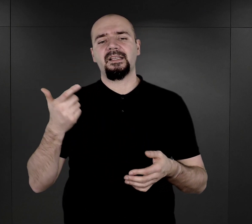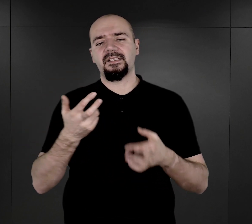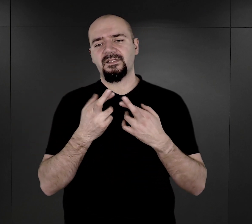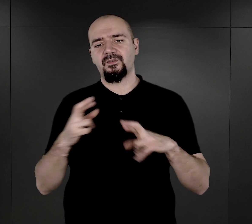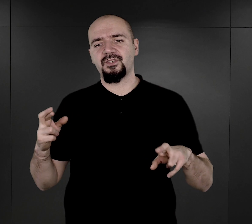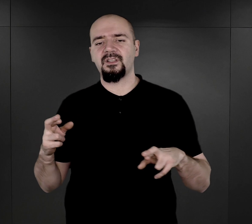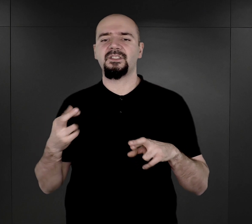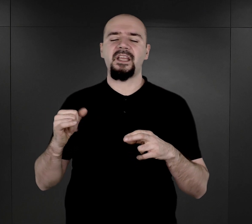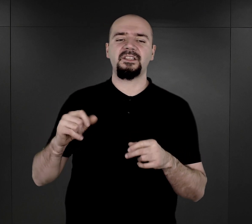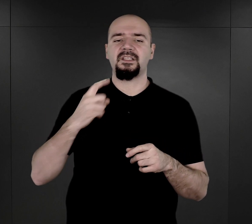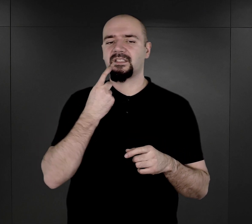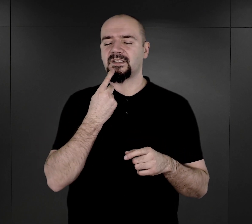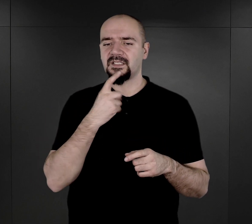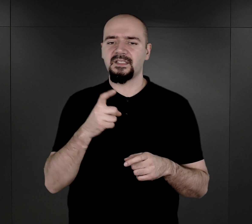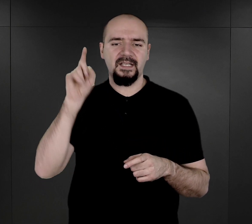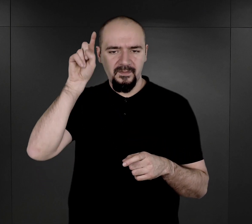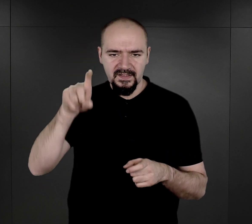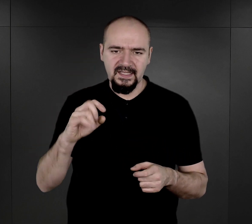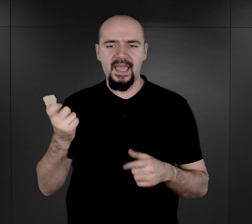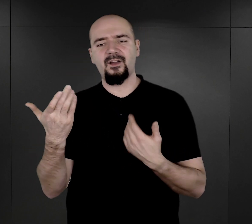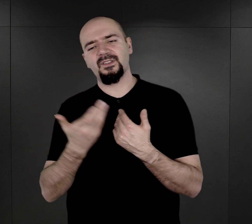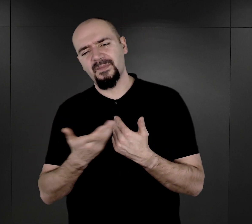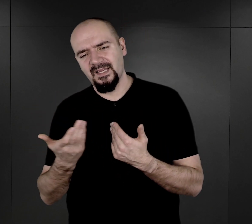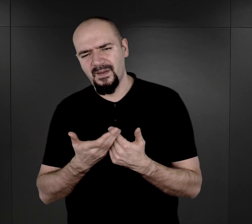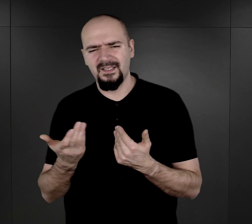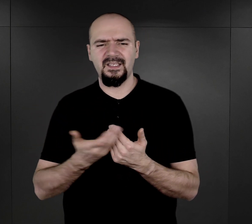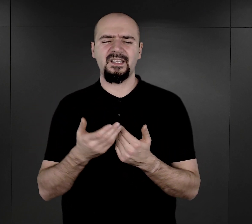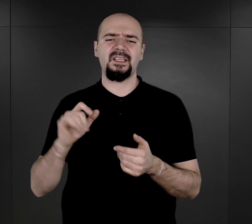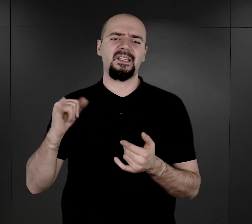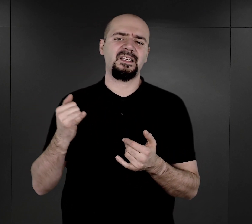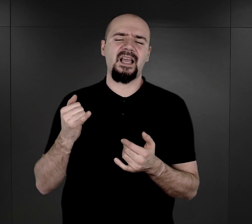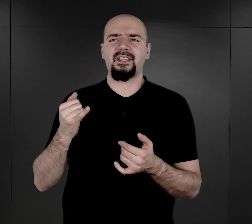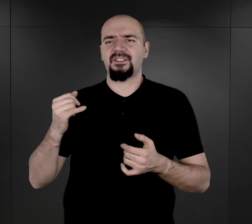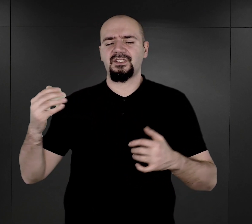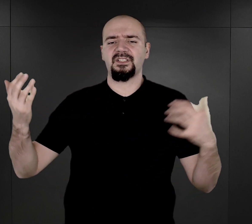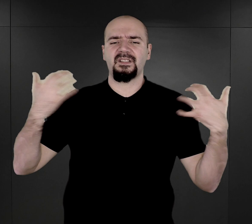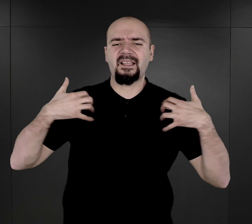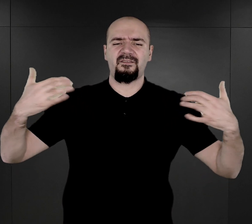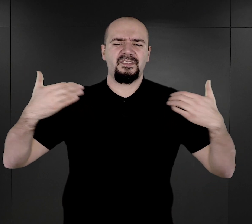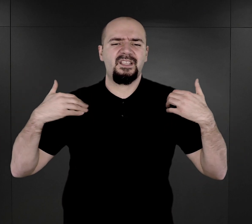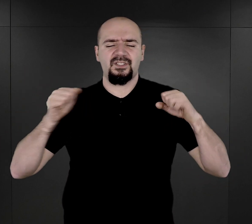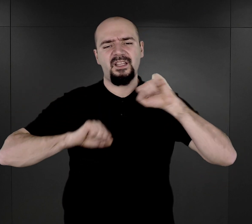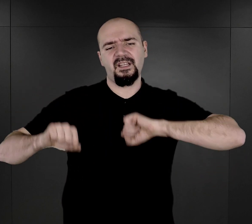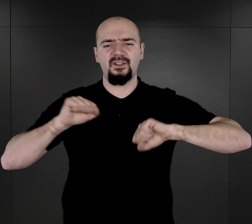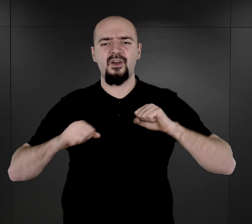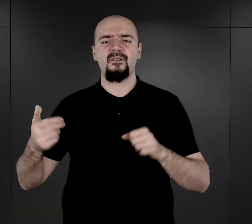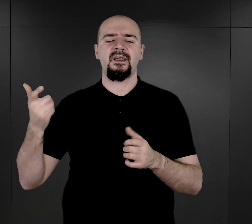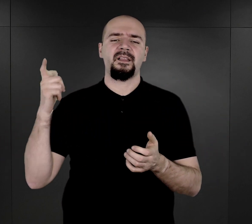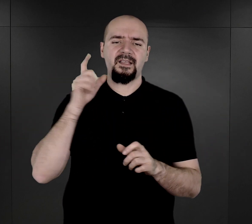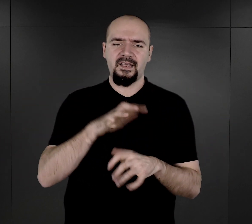języka niemieckiego, z matematyki, czy jakieś sprawnościowe, te testy były powtarzane. W relacjach